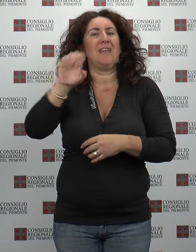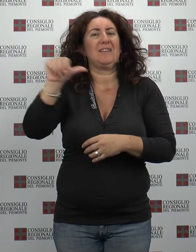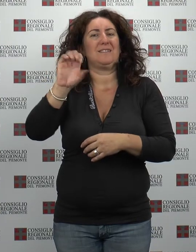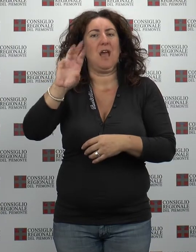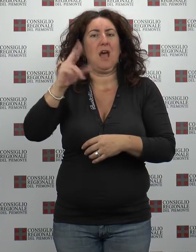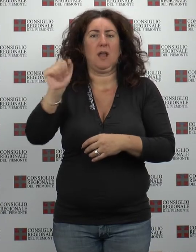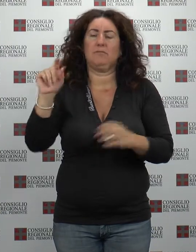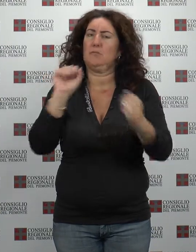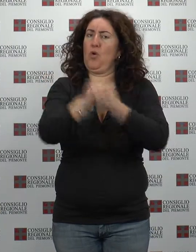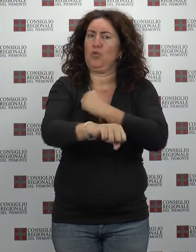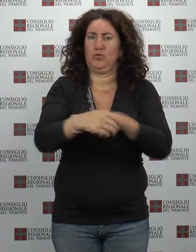Associazioni del Volontariato